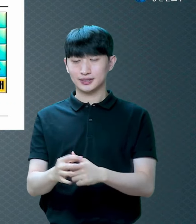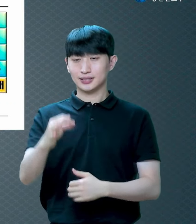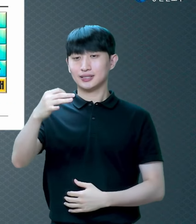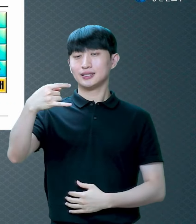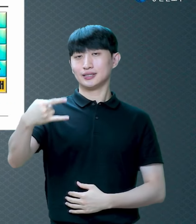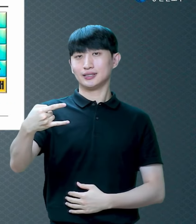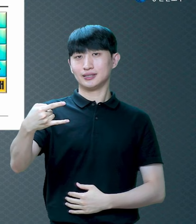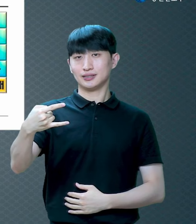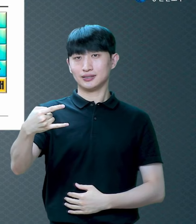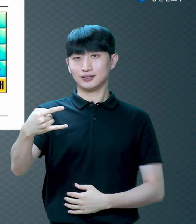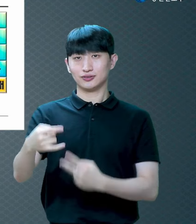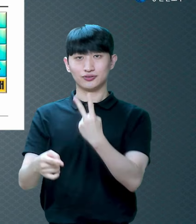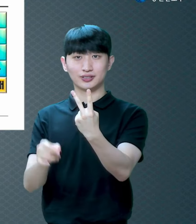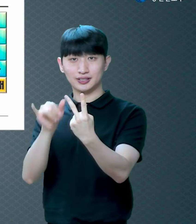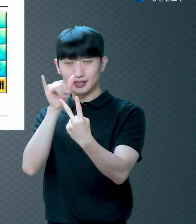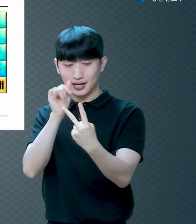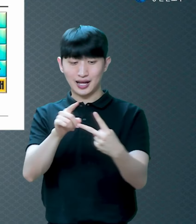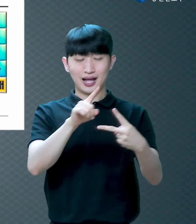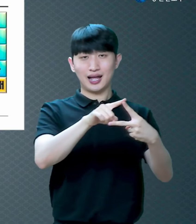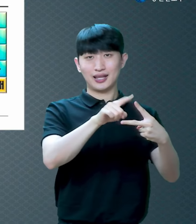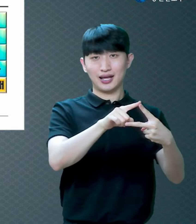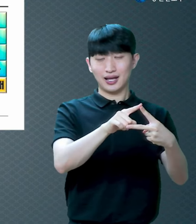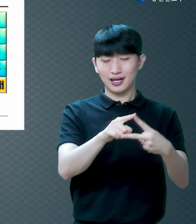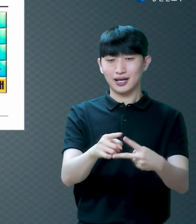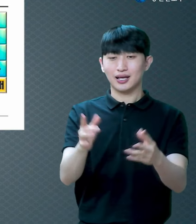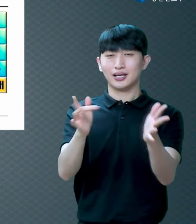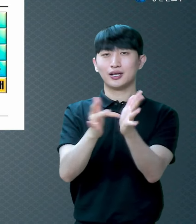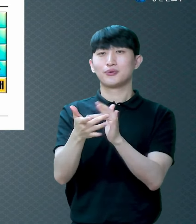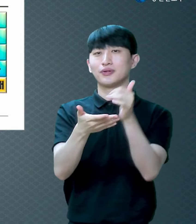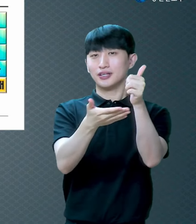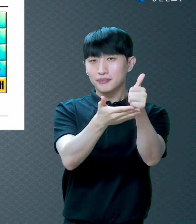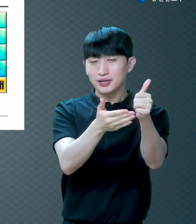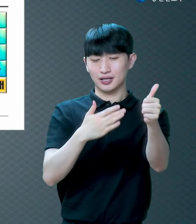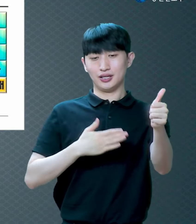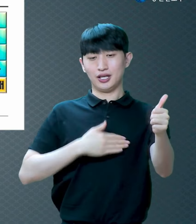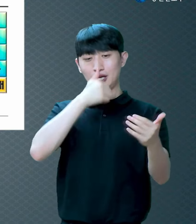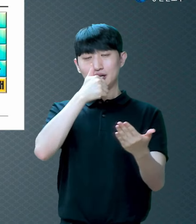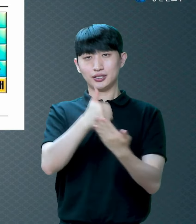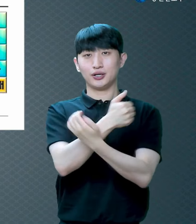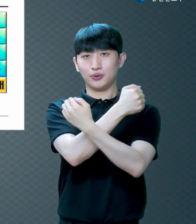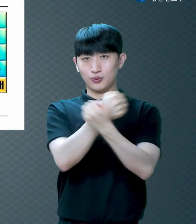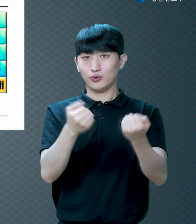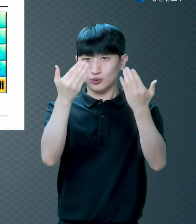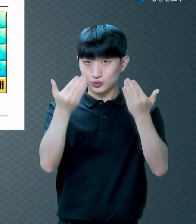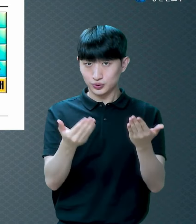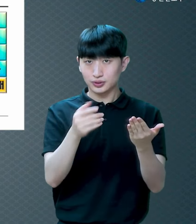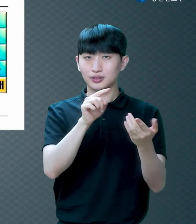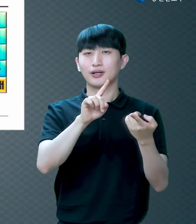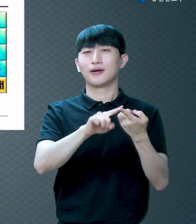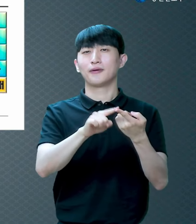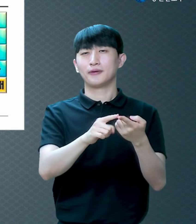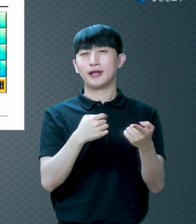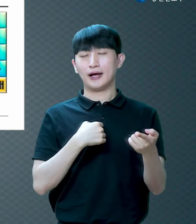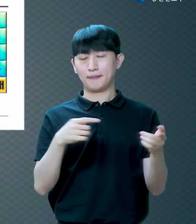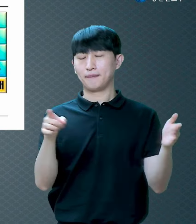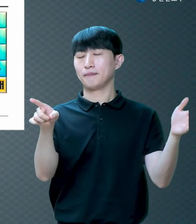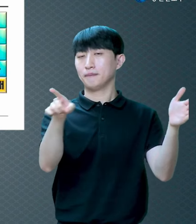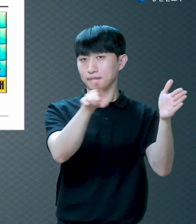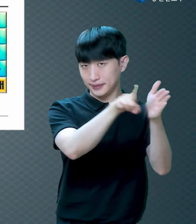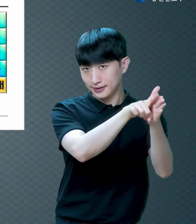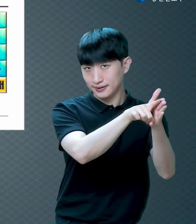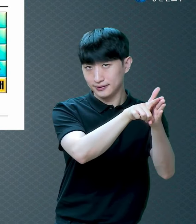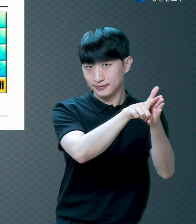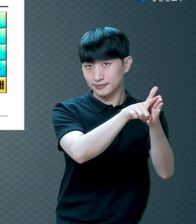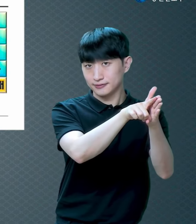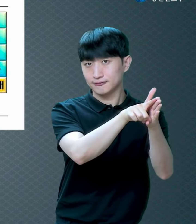의는 예수님을 믿는 겁니다 예수님이 내 죄를 용서해 주신 거예요 그걸 내가 믿는 겁니다